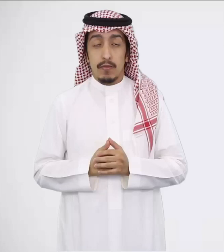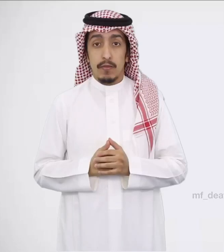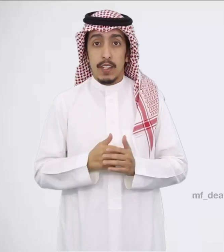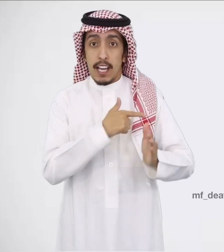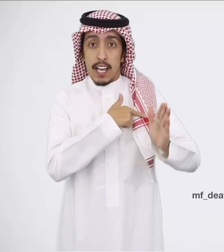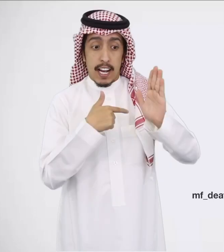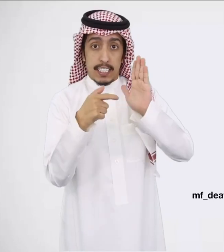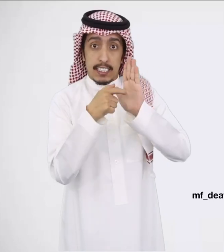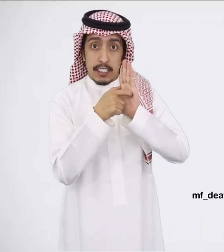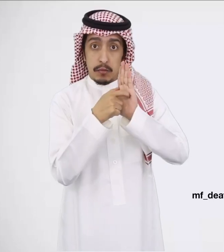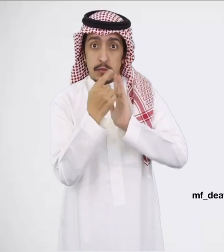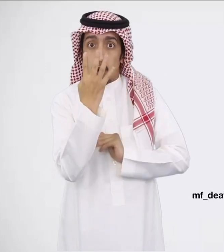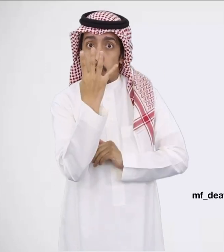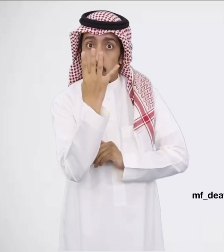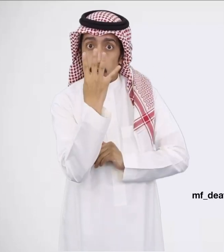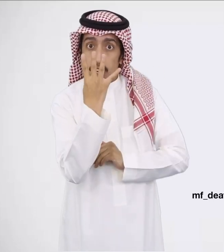الاسم رباعي